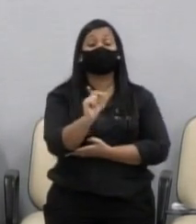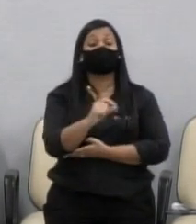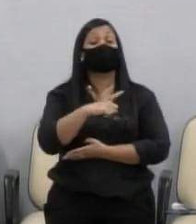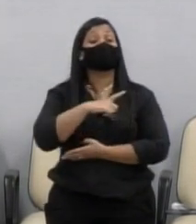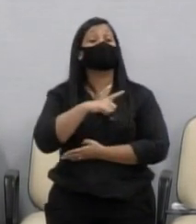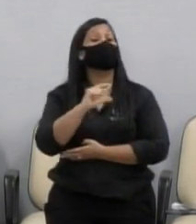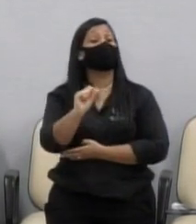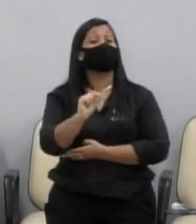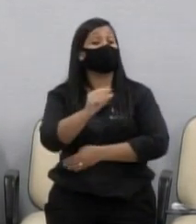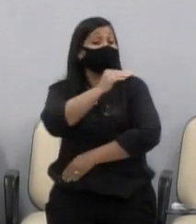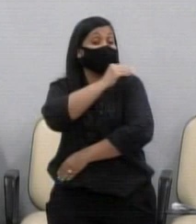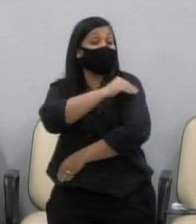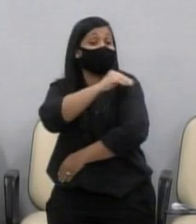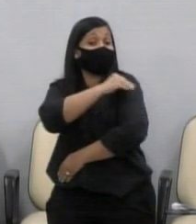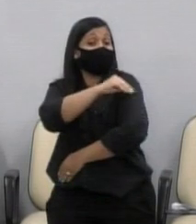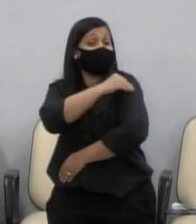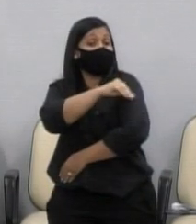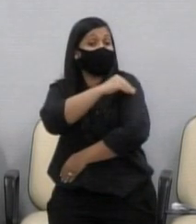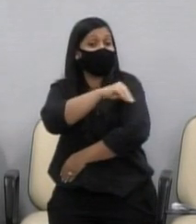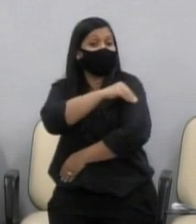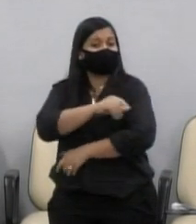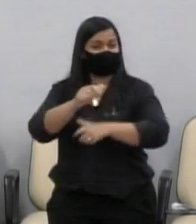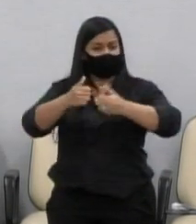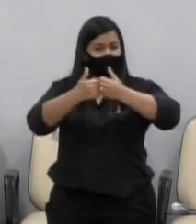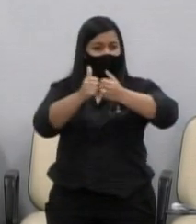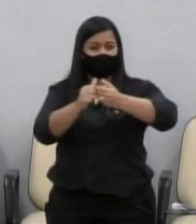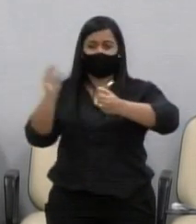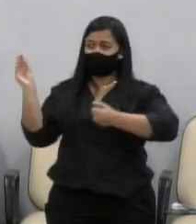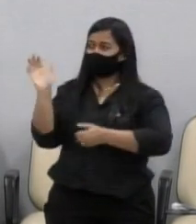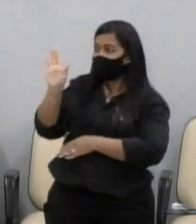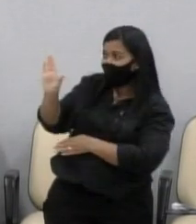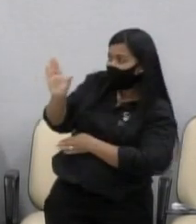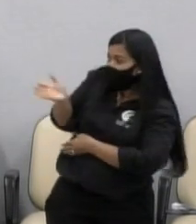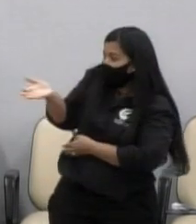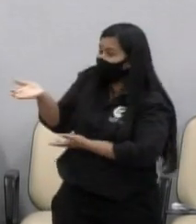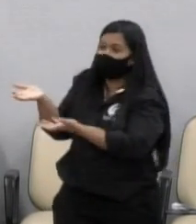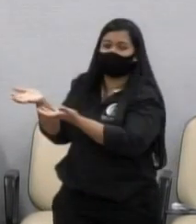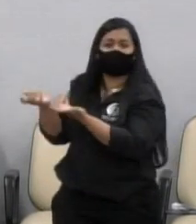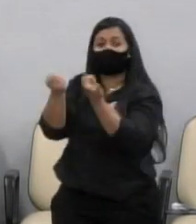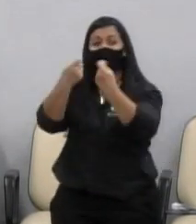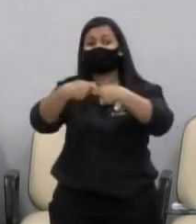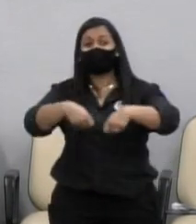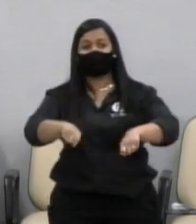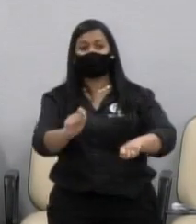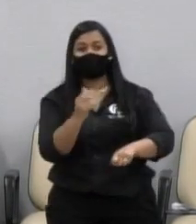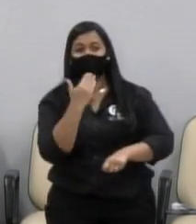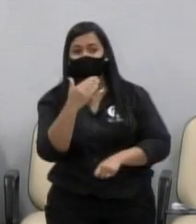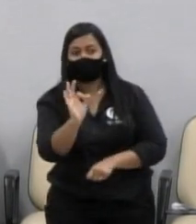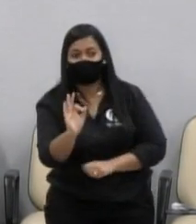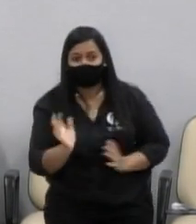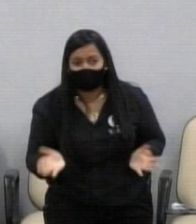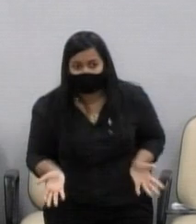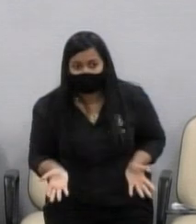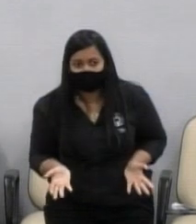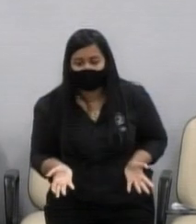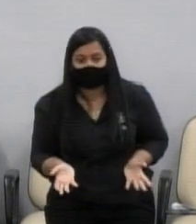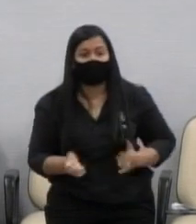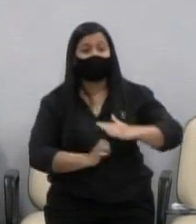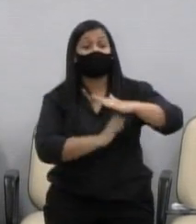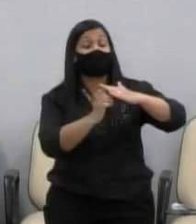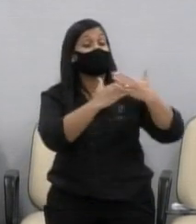álcool em gel dentro dos veículos. Não precisaria nem da gente pedir. A empresa